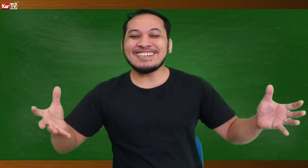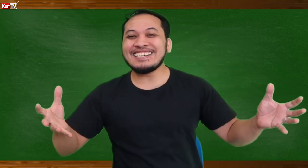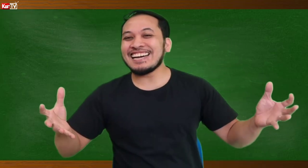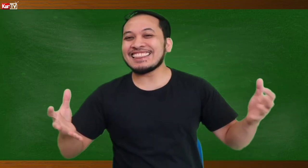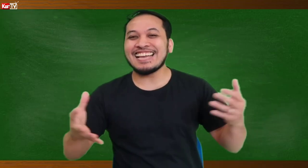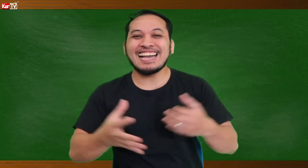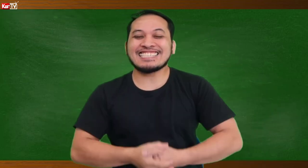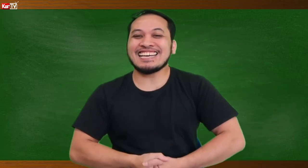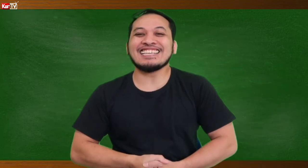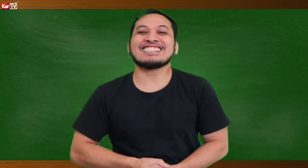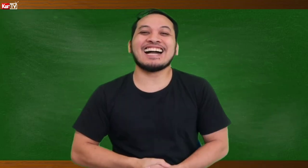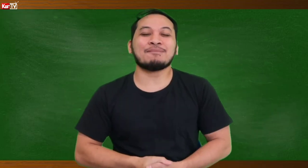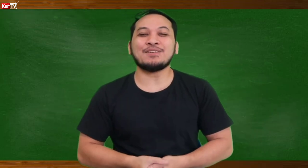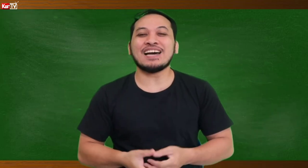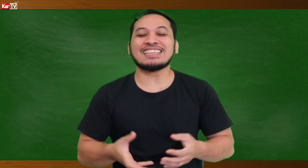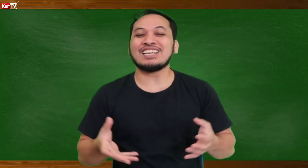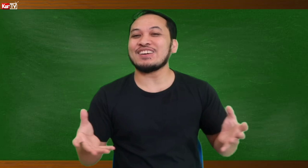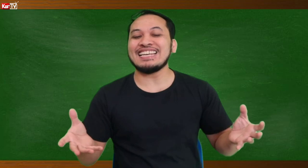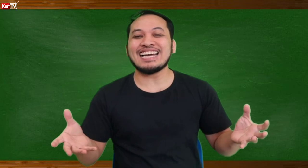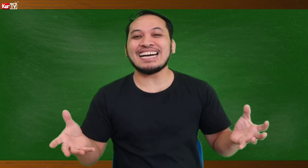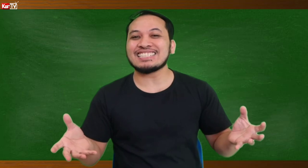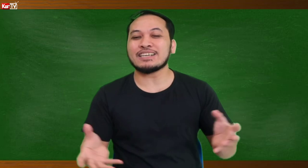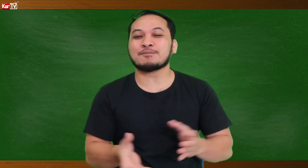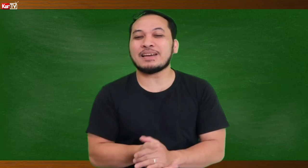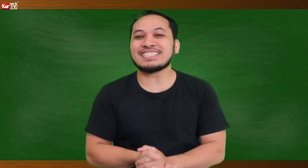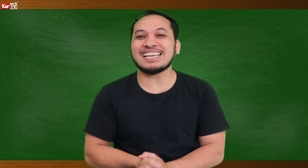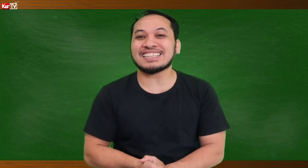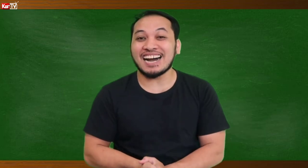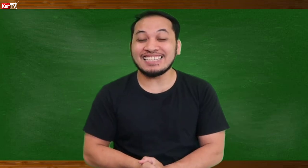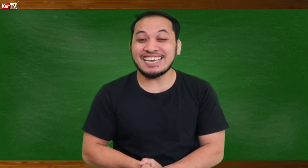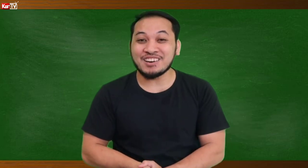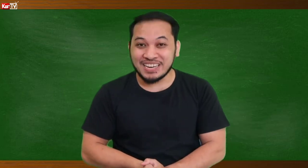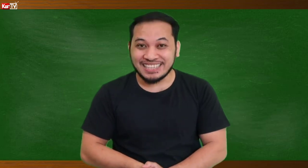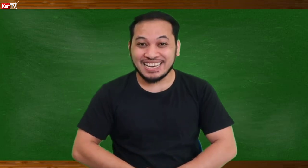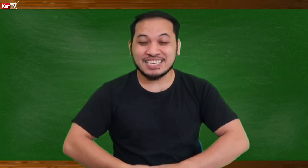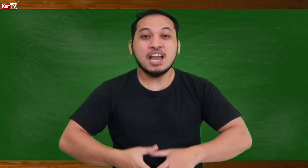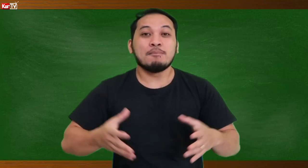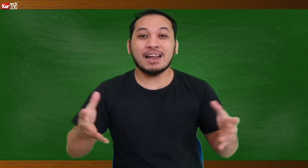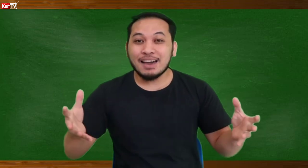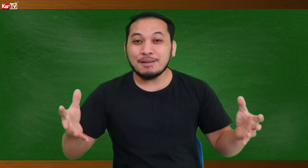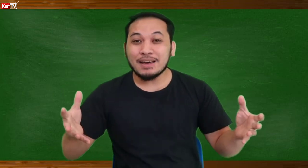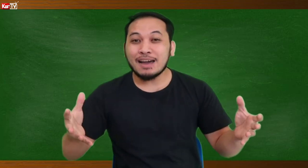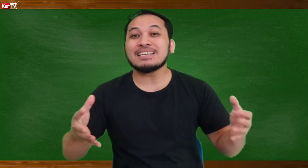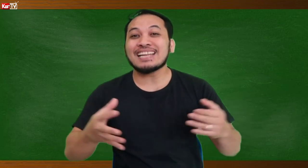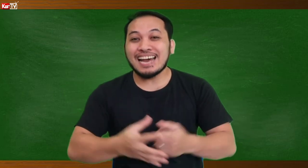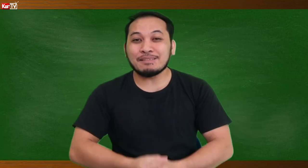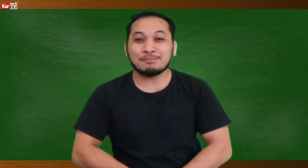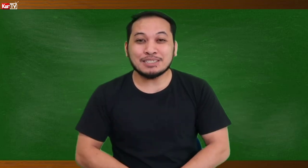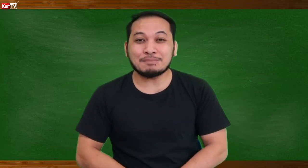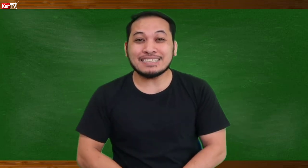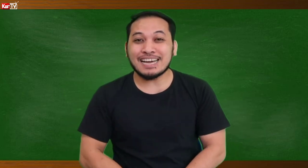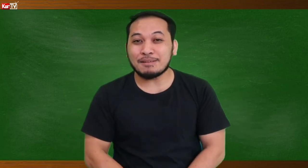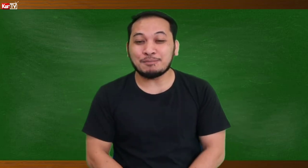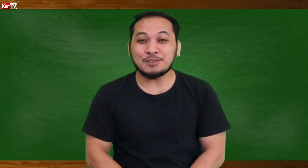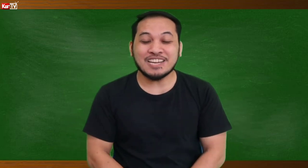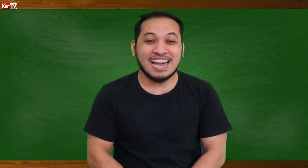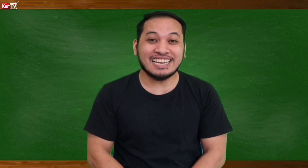At na, isenyes na nga po natin yung ilan sa mga special at holiday greetings. Maraming maraming salamat po sa pagsama niyo po sa akin